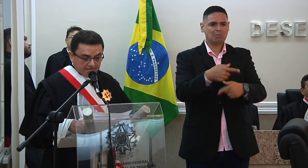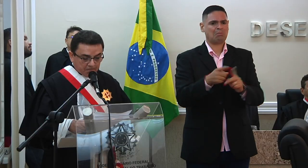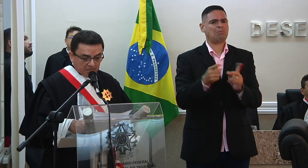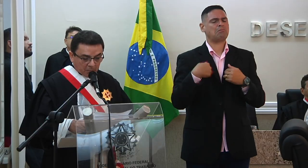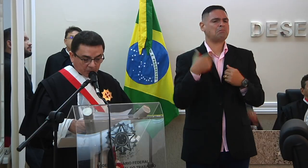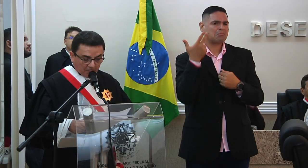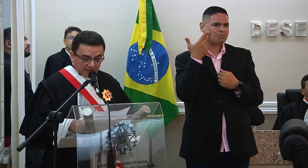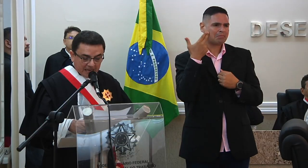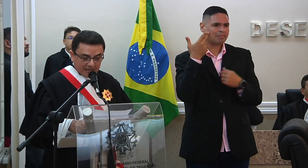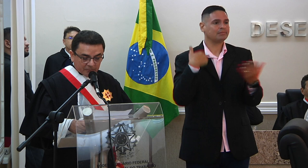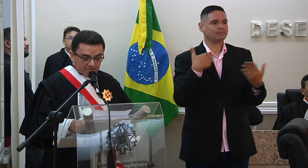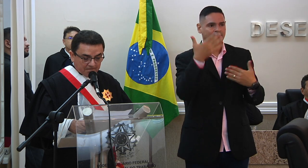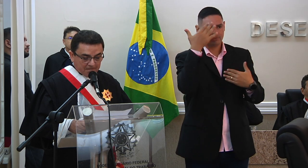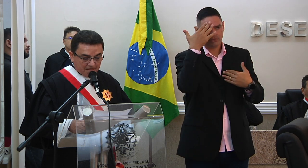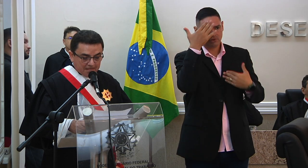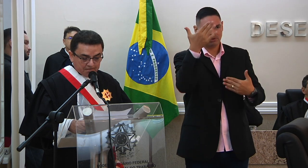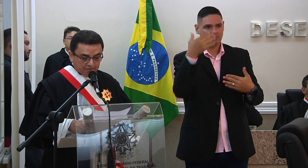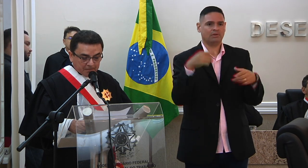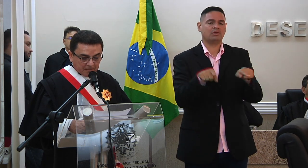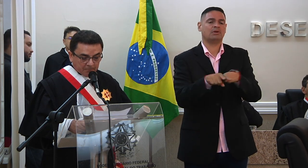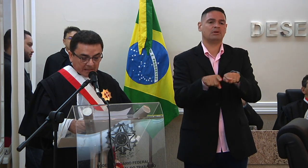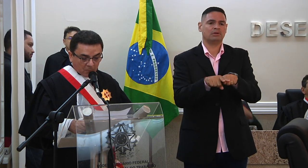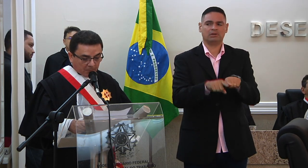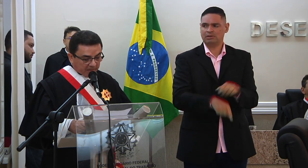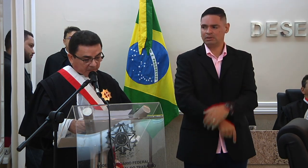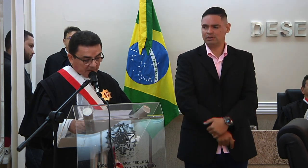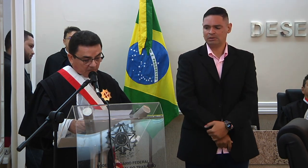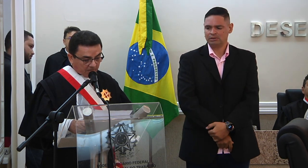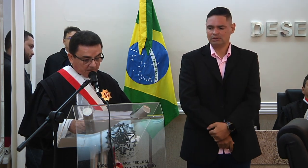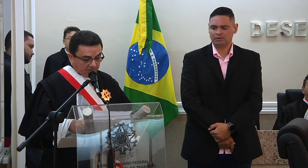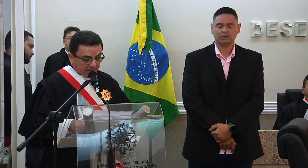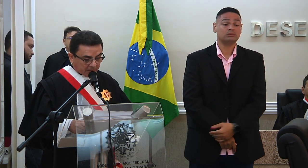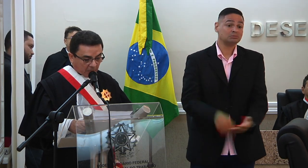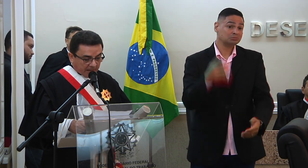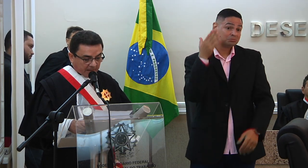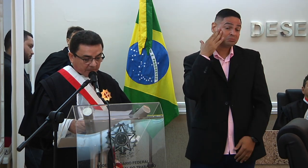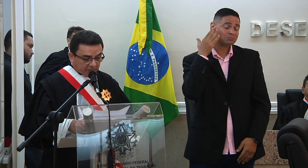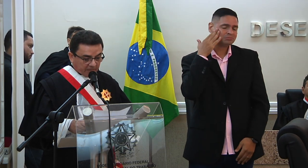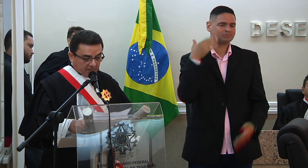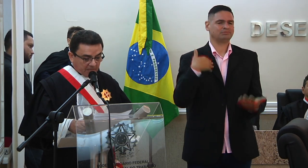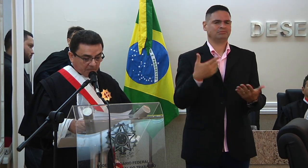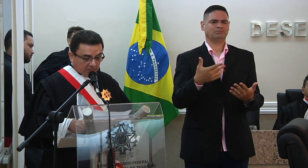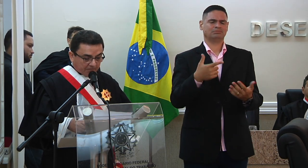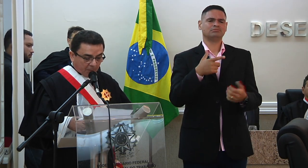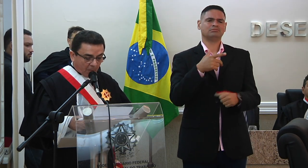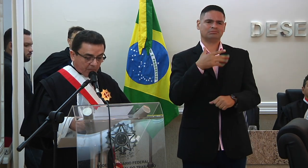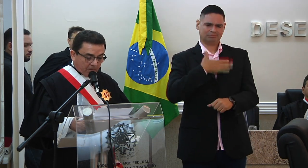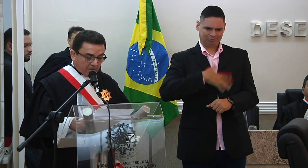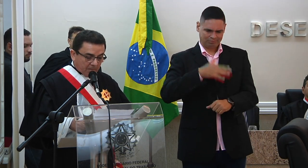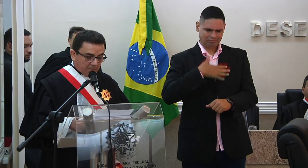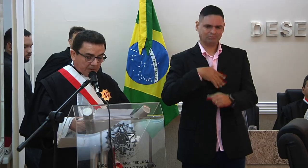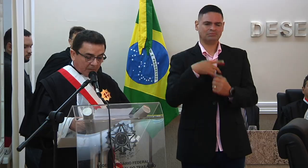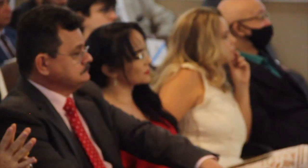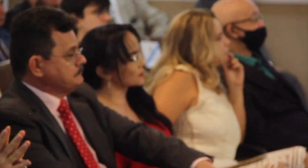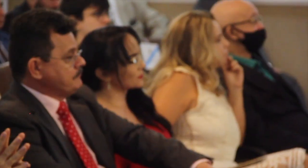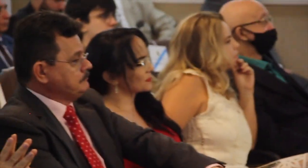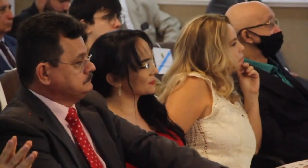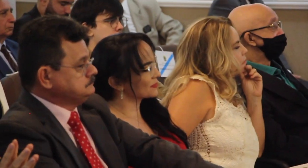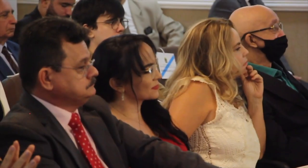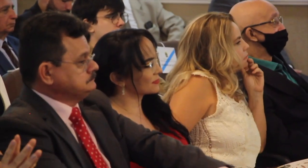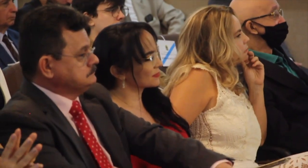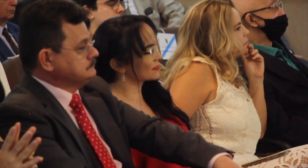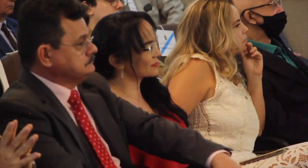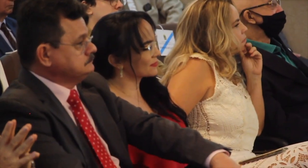muito obrigado pela compreensão pela tolerância pelo apoio pelo